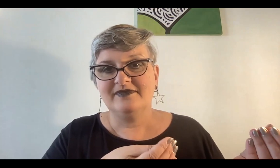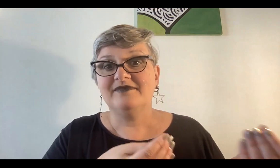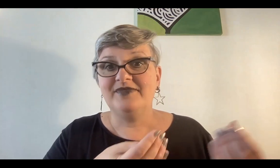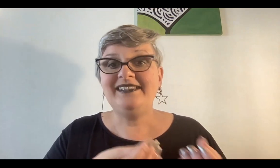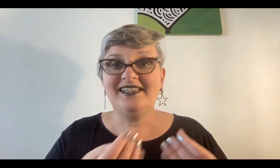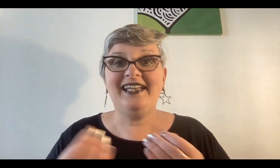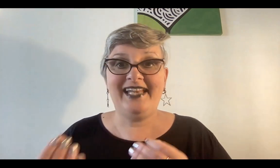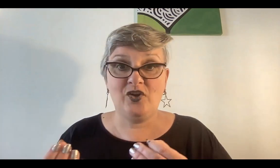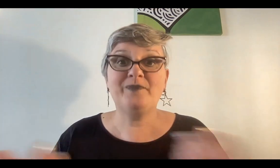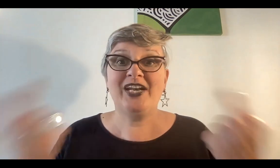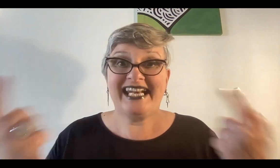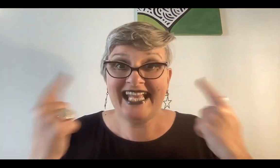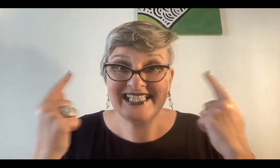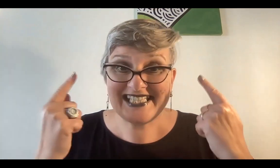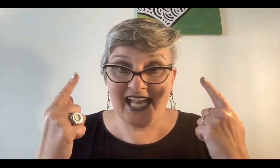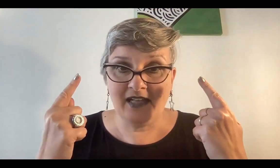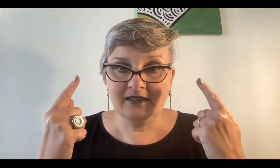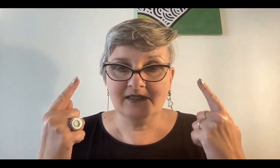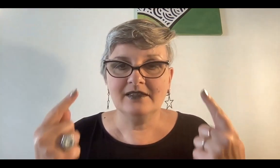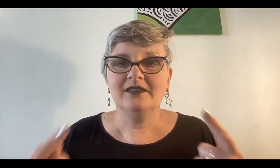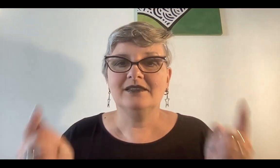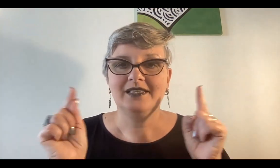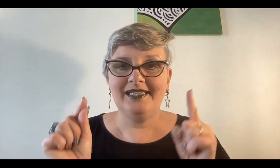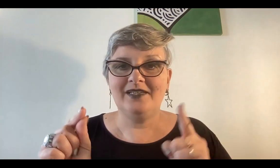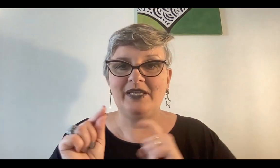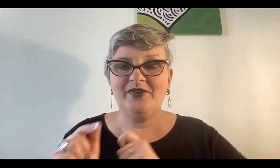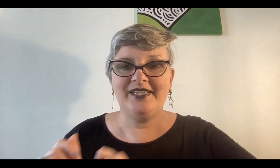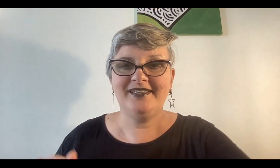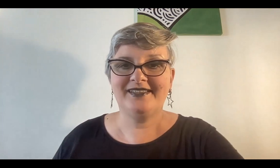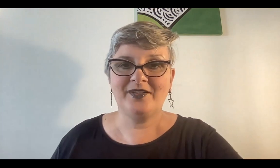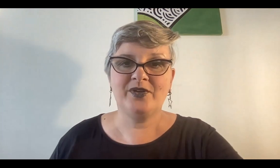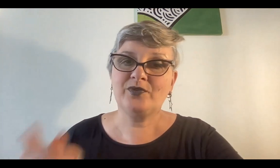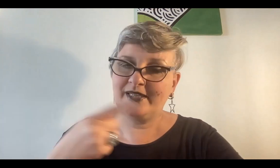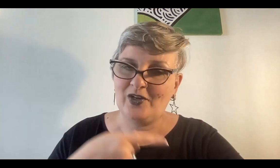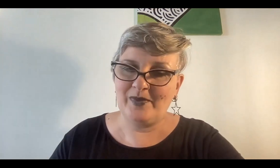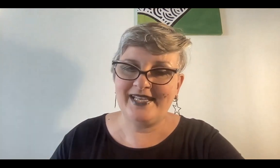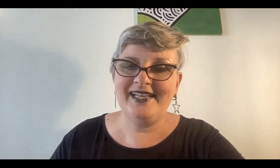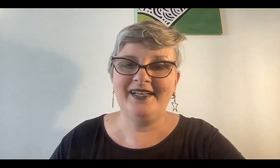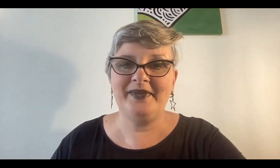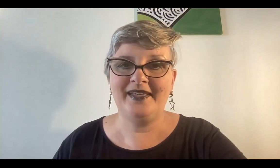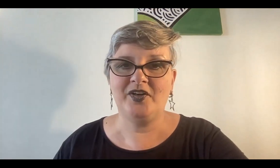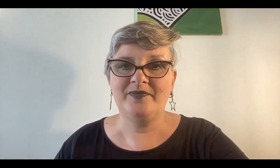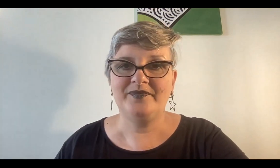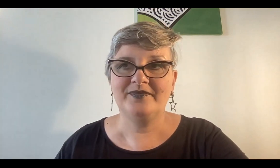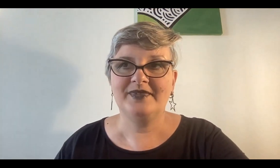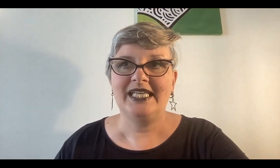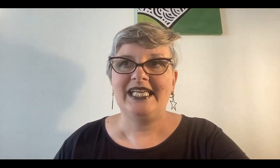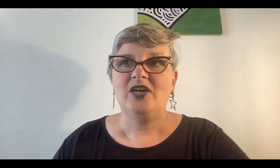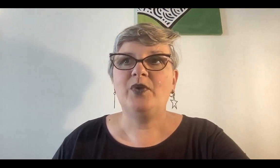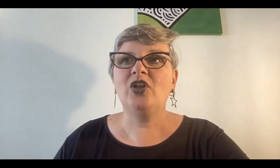va a entrar en escorpio en regencia el mismo día del 31 de octubre te lo expliqué en el video por